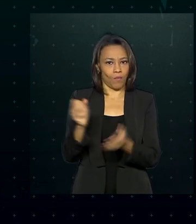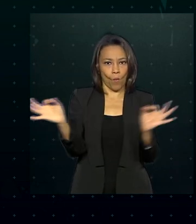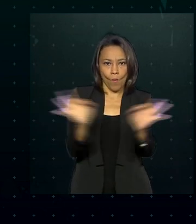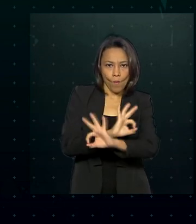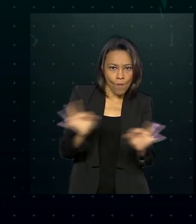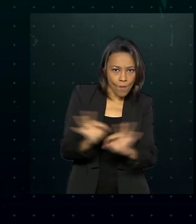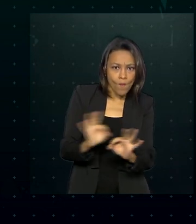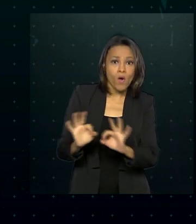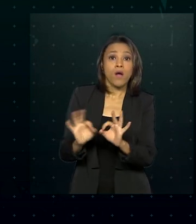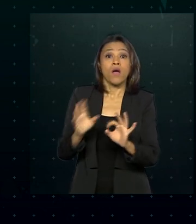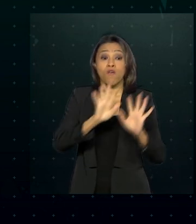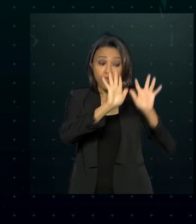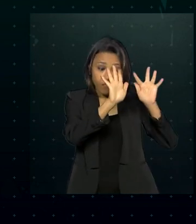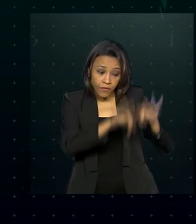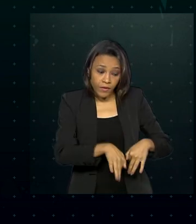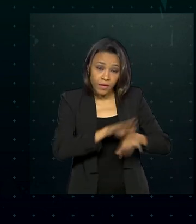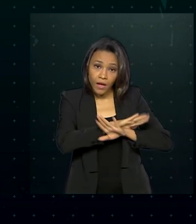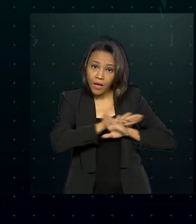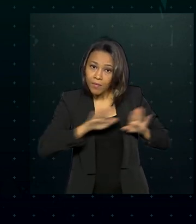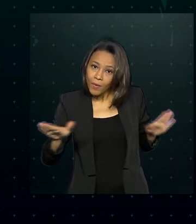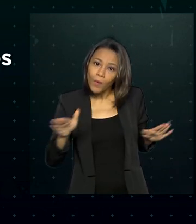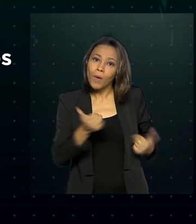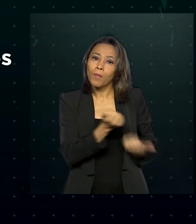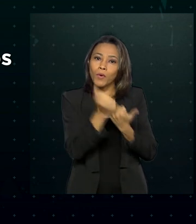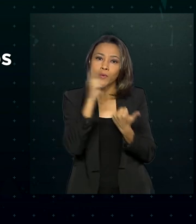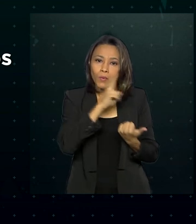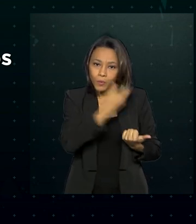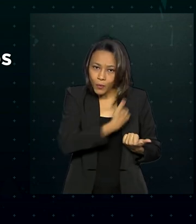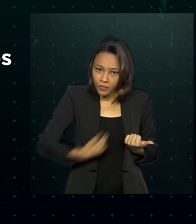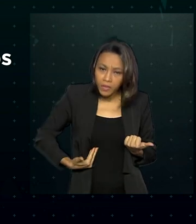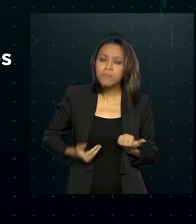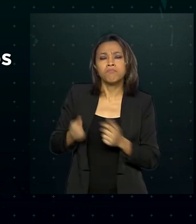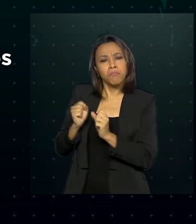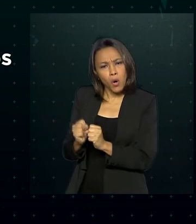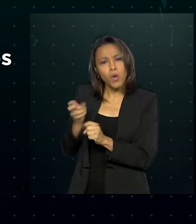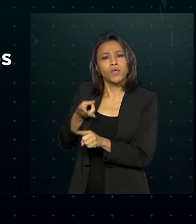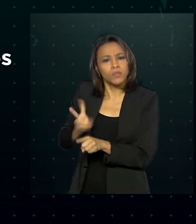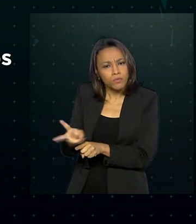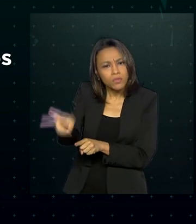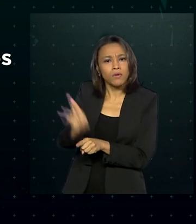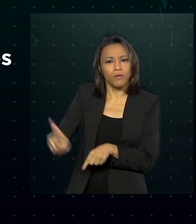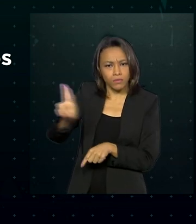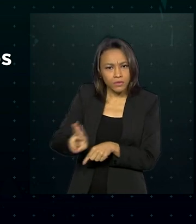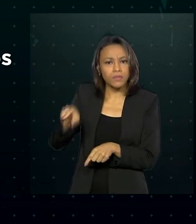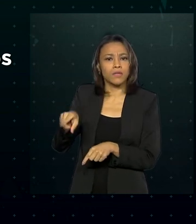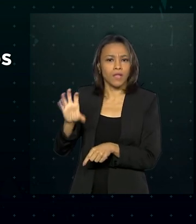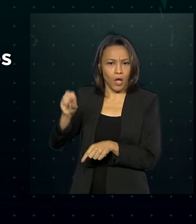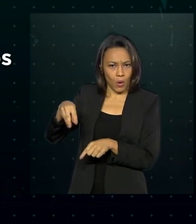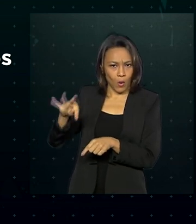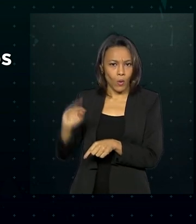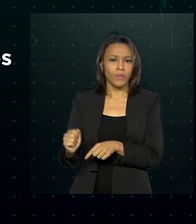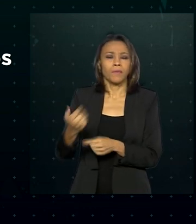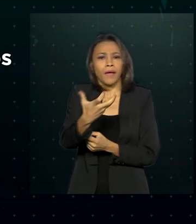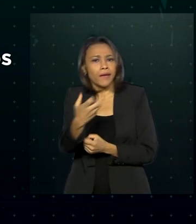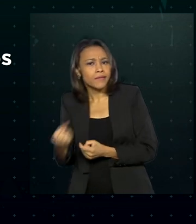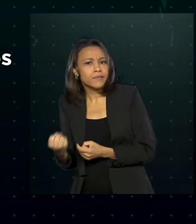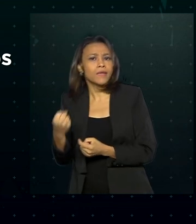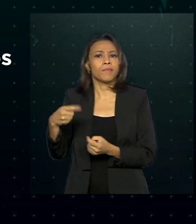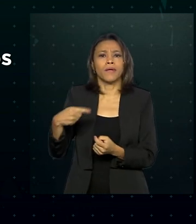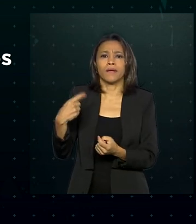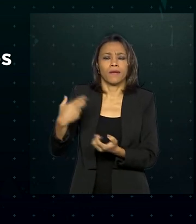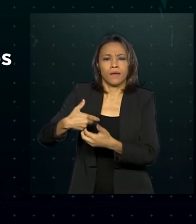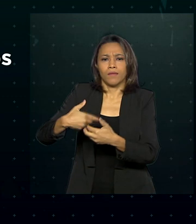mesmo com o fim do auxílio emergencial, poderá continuar a ser utilizada, inclusive para recebimento de benefícios